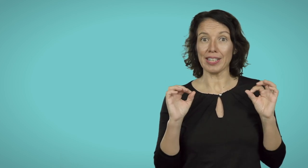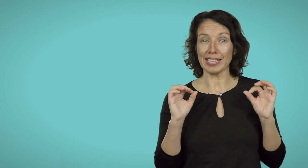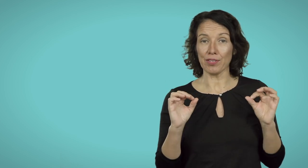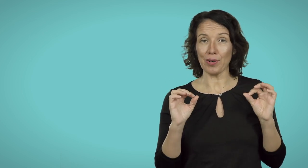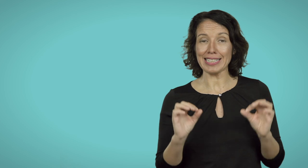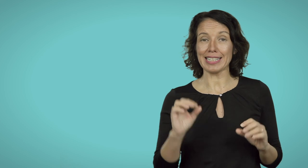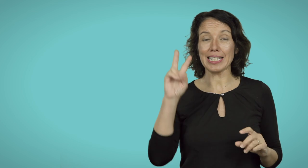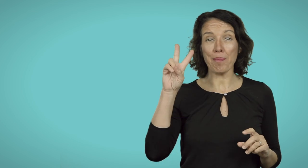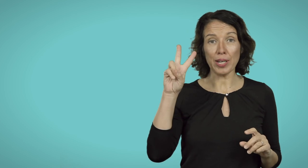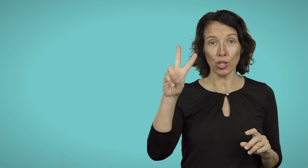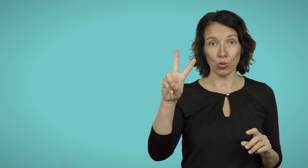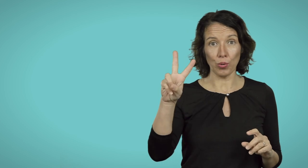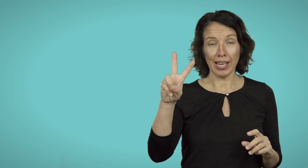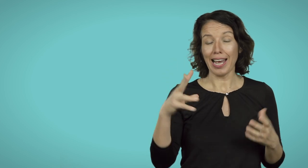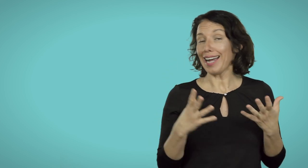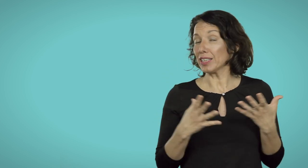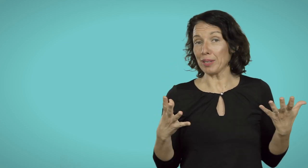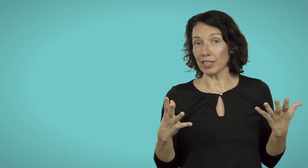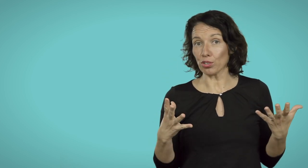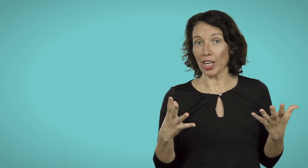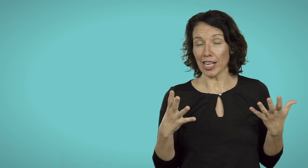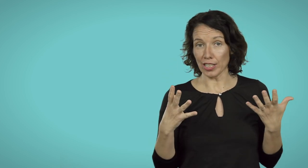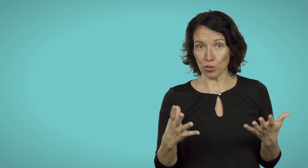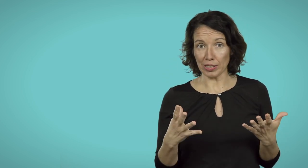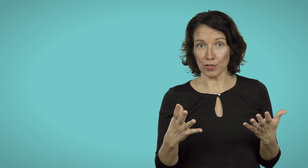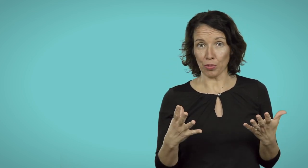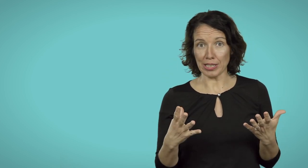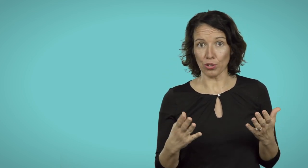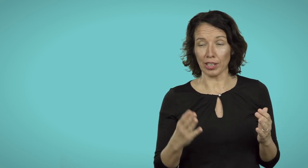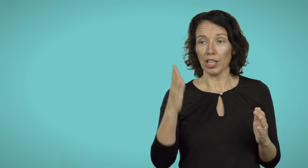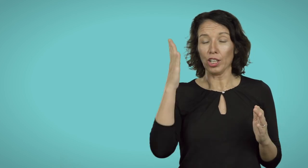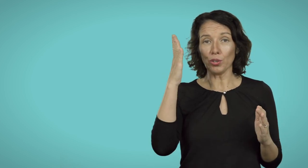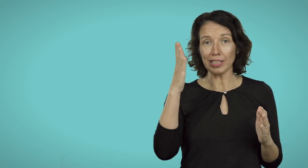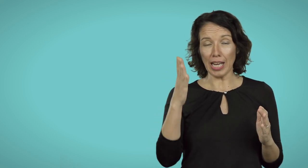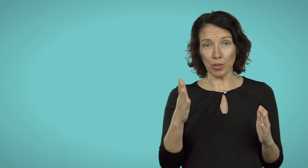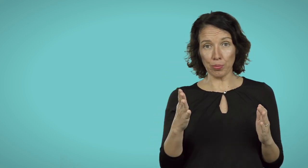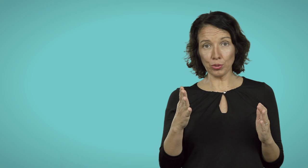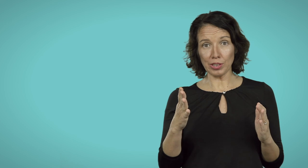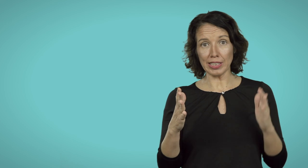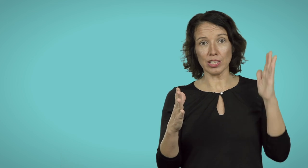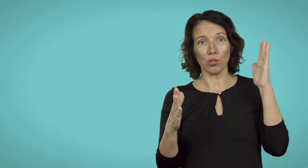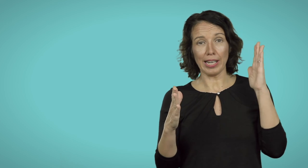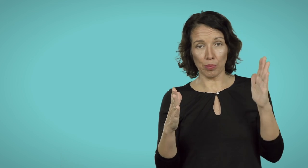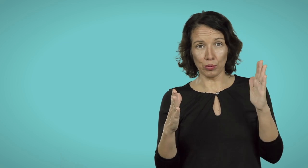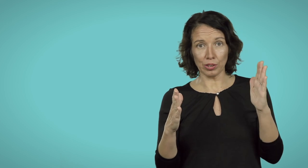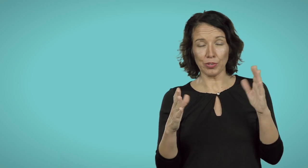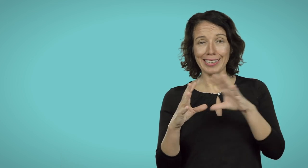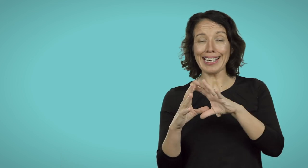devono essere sempre due altrimenti non c'è nessuna trasformazione. Noi indichiamo il punto di inizio e il punto di fine e